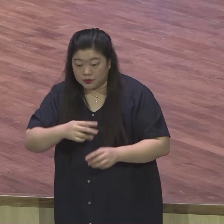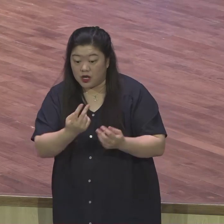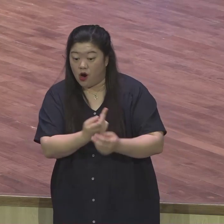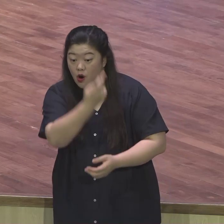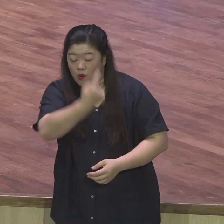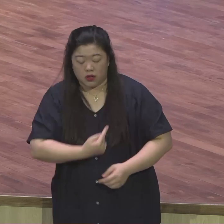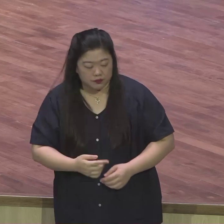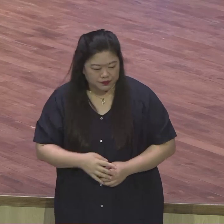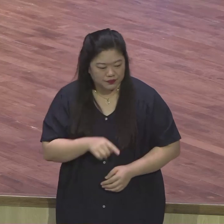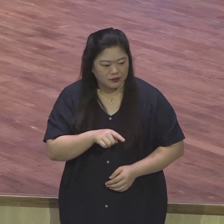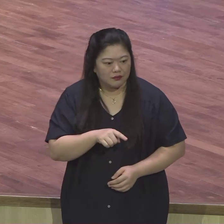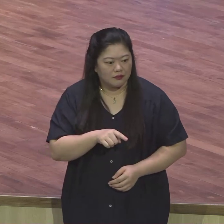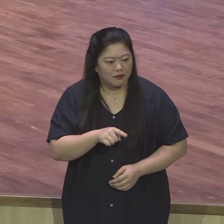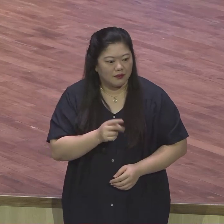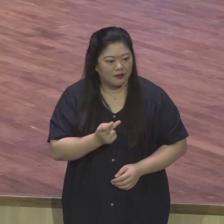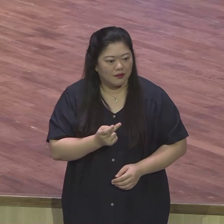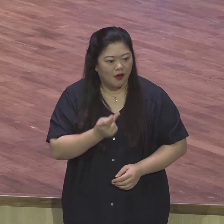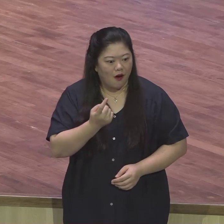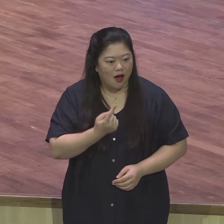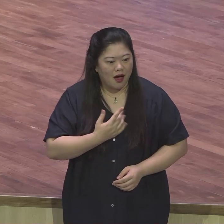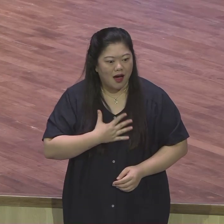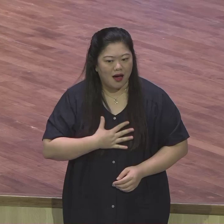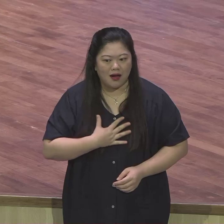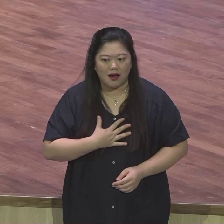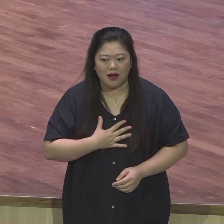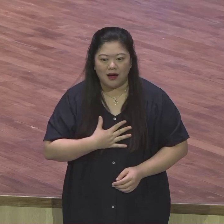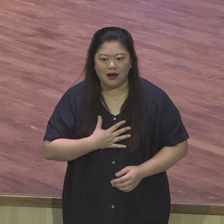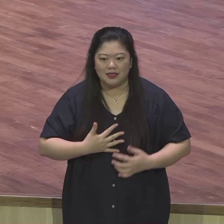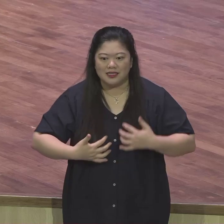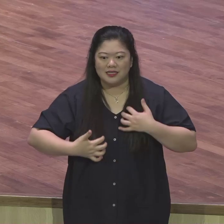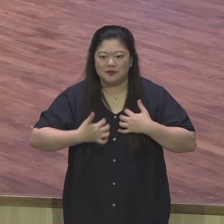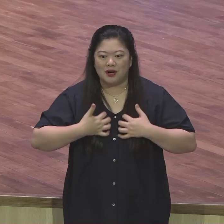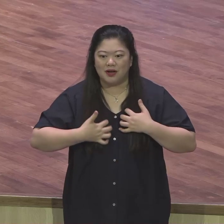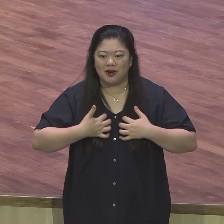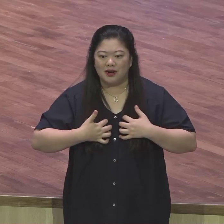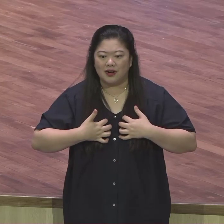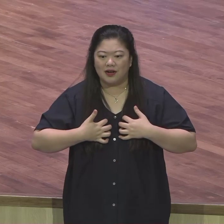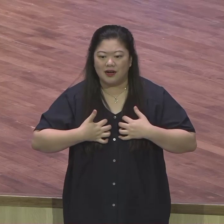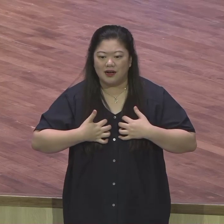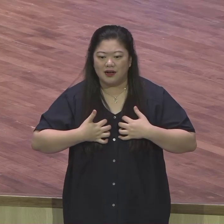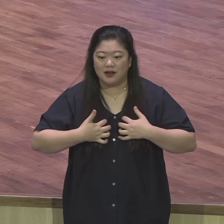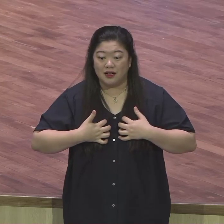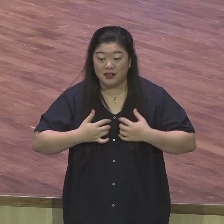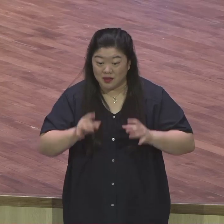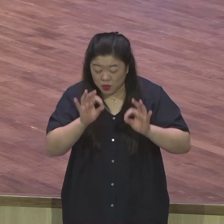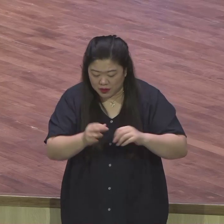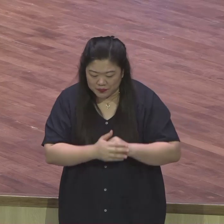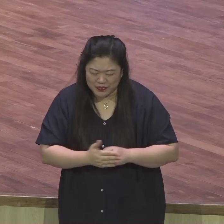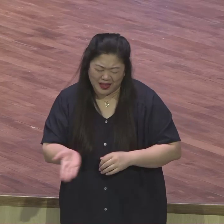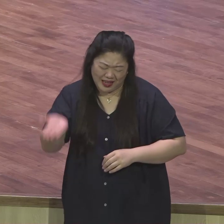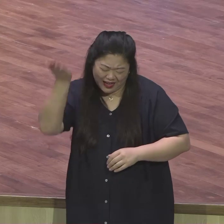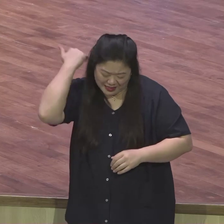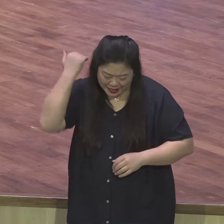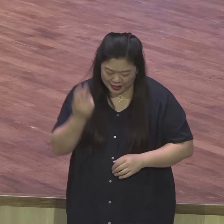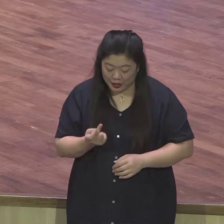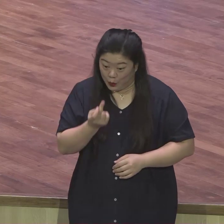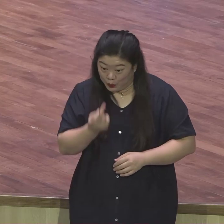곡식당들을 향해서 형들 곡식당이 둘러서서 절한 내용이 그대로 지금 성취되는 현장이에요. 22년 만에